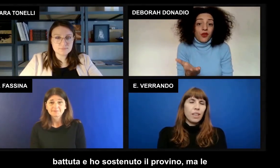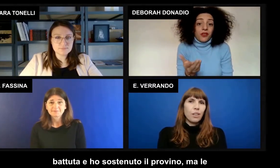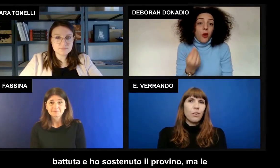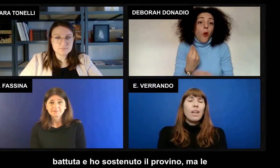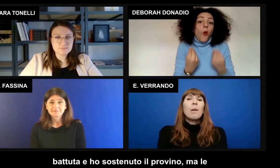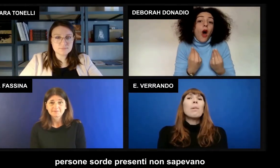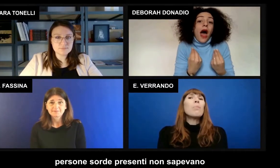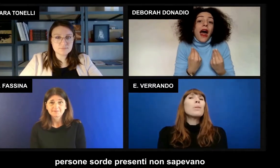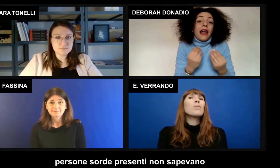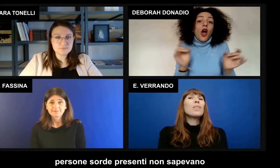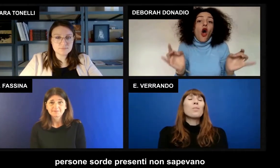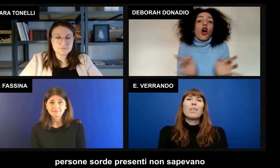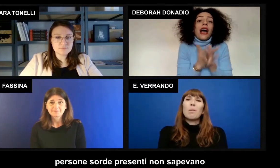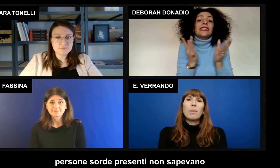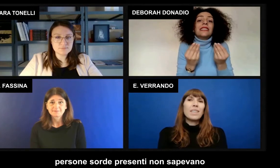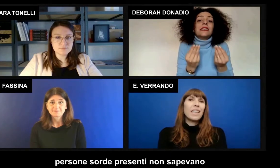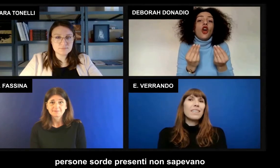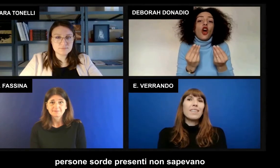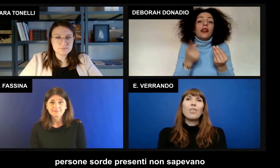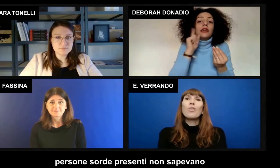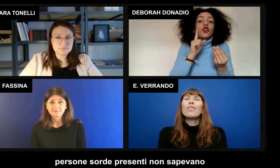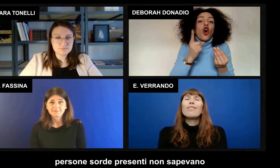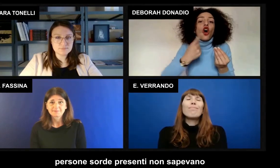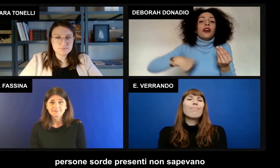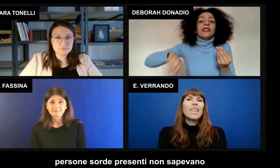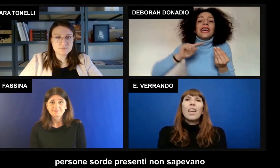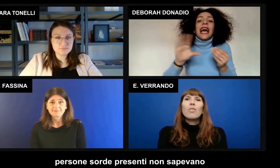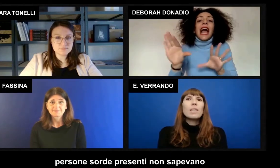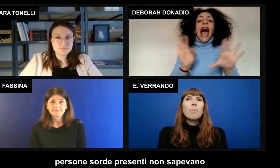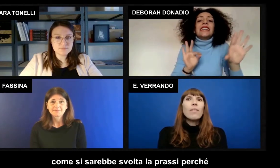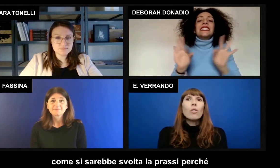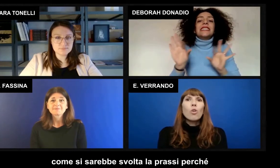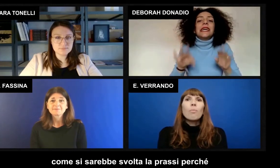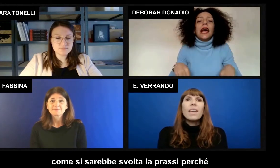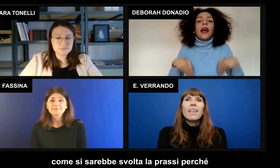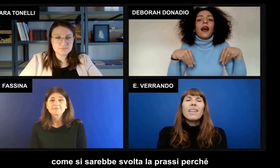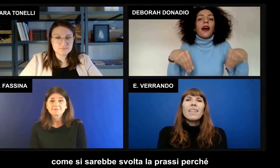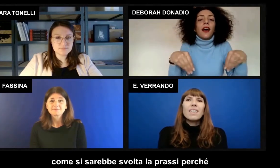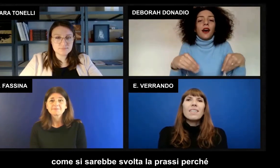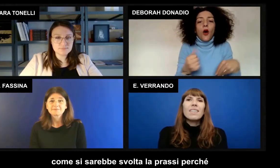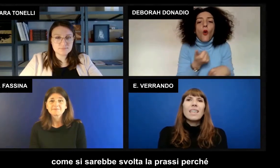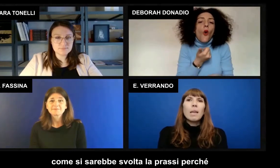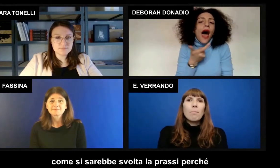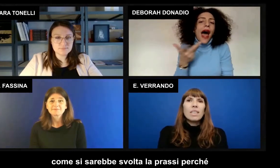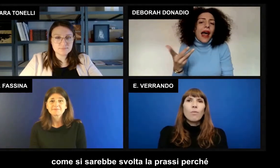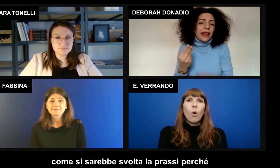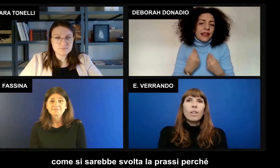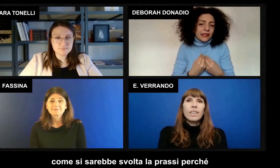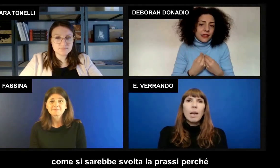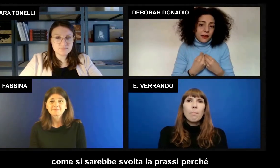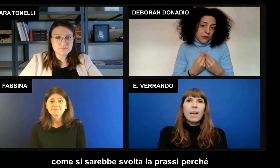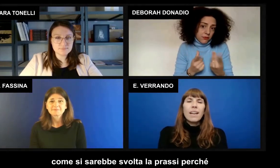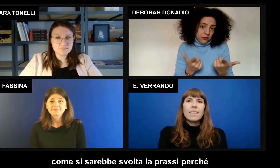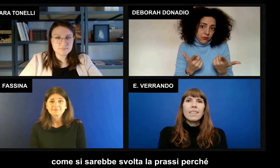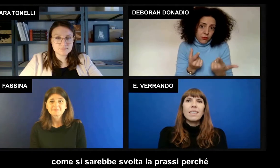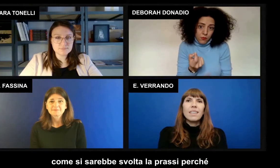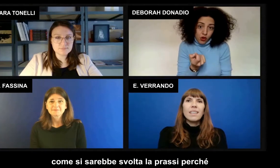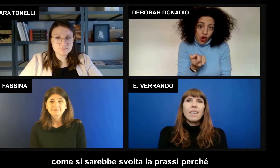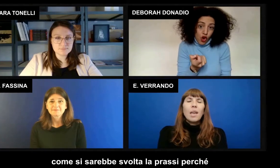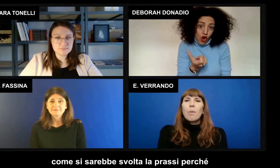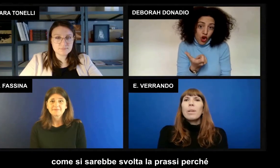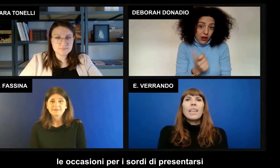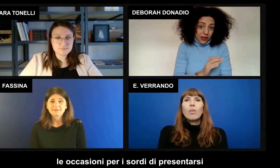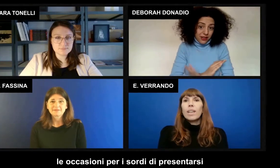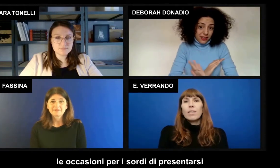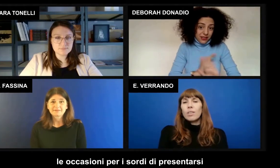il provino. Ma le persone sorde presenti non sapevano come si sarebbe svolta la prassi.